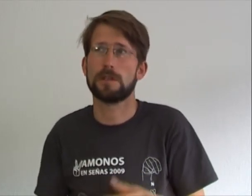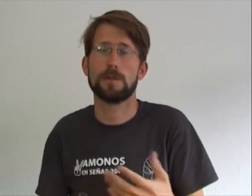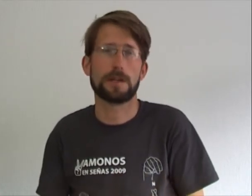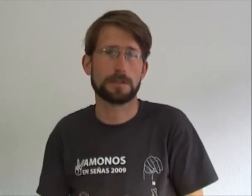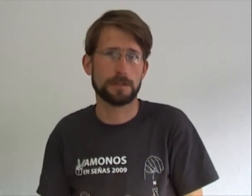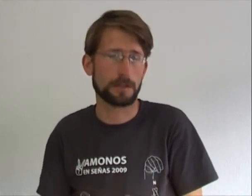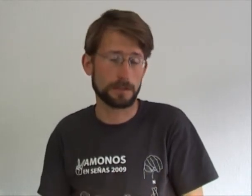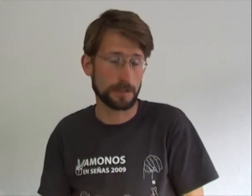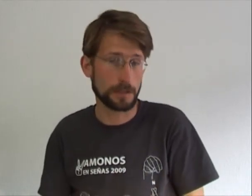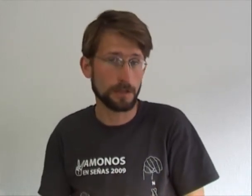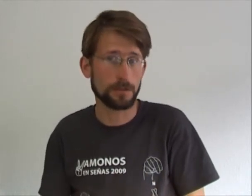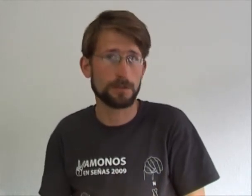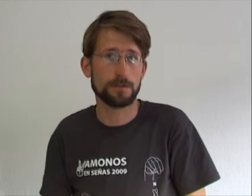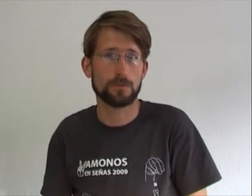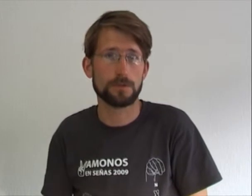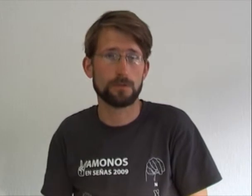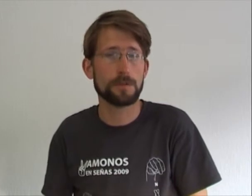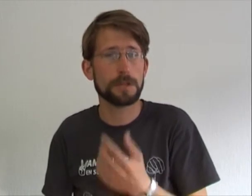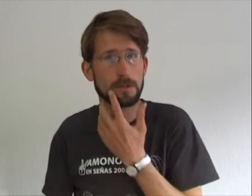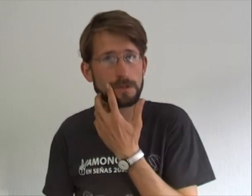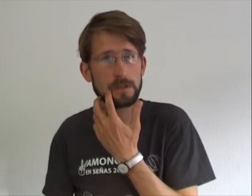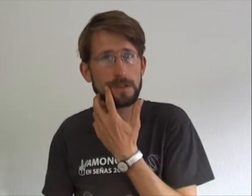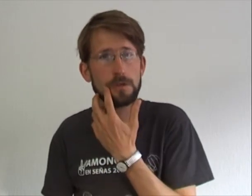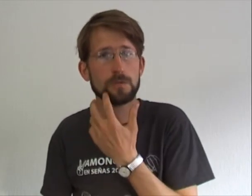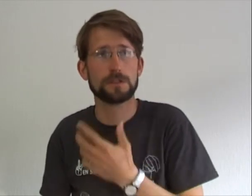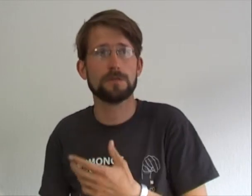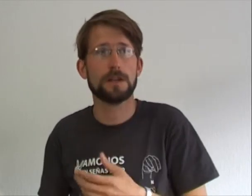llama?, residencial, donde duermen los alumnos igual,